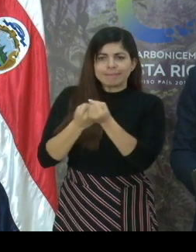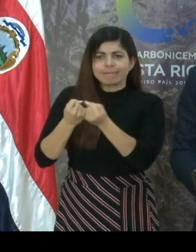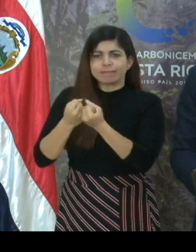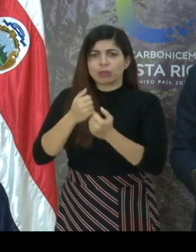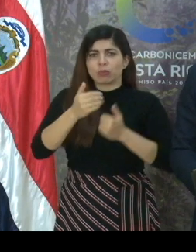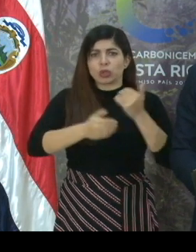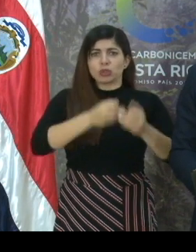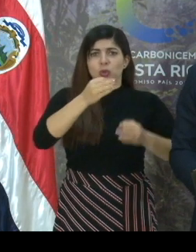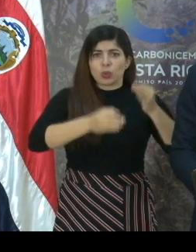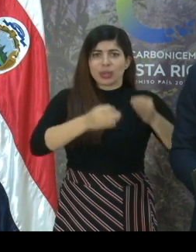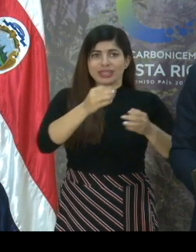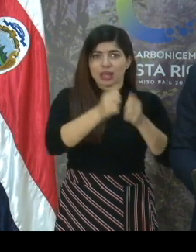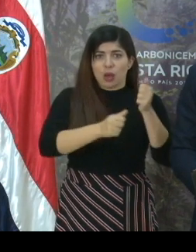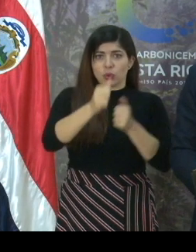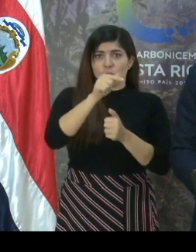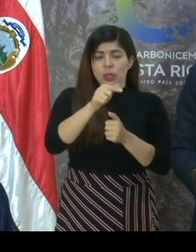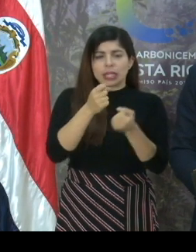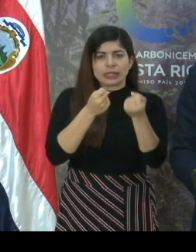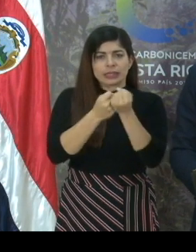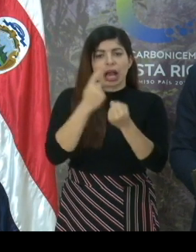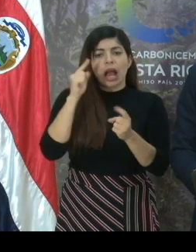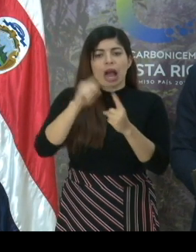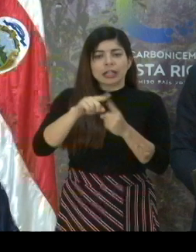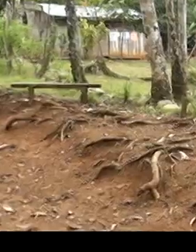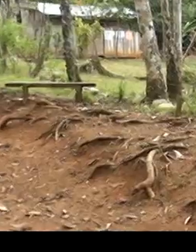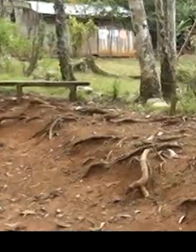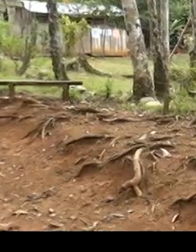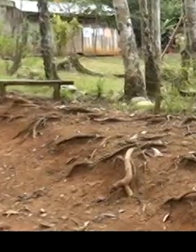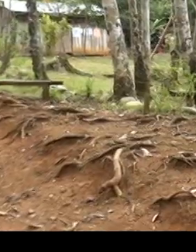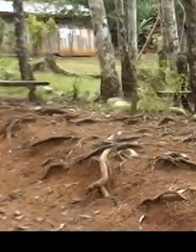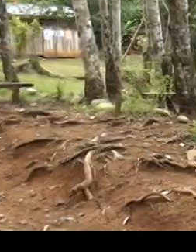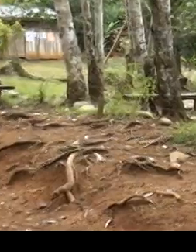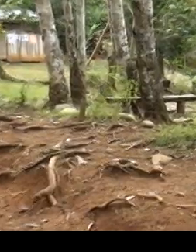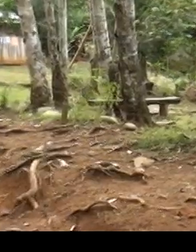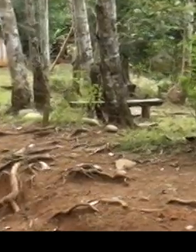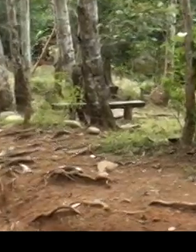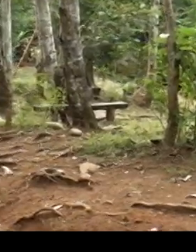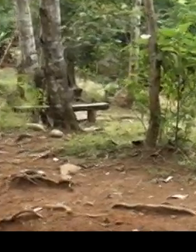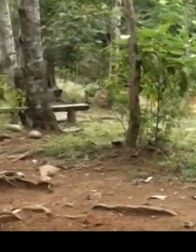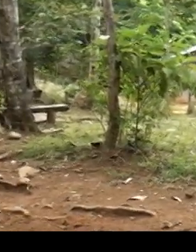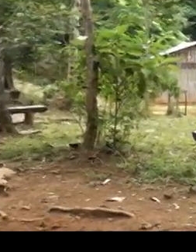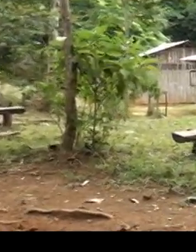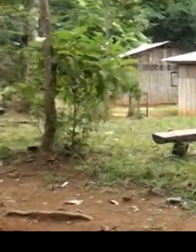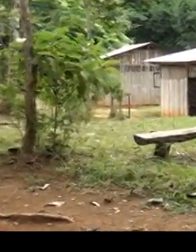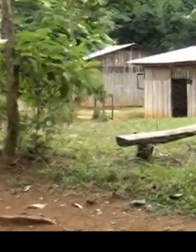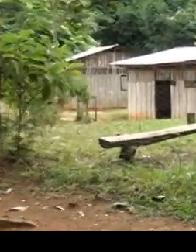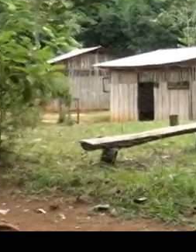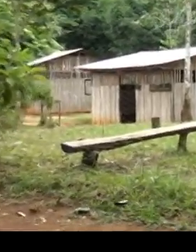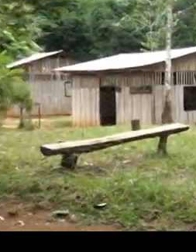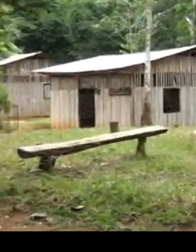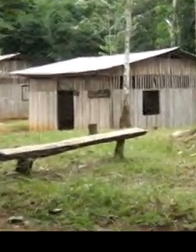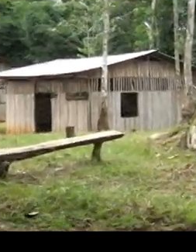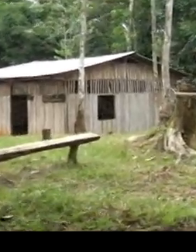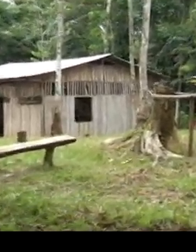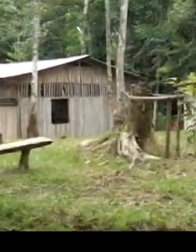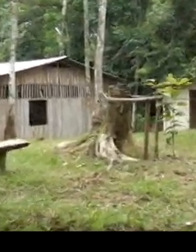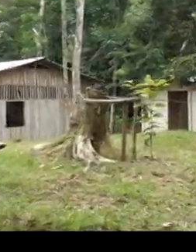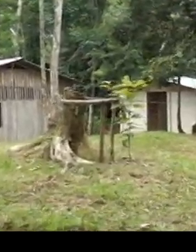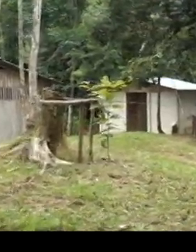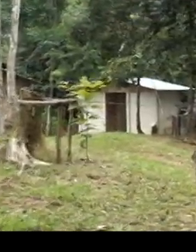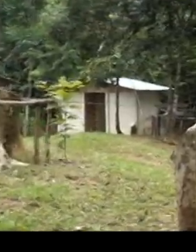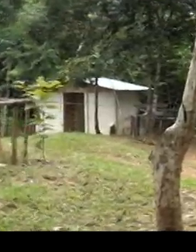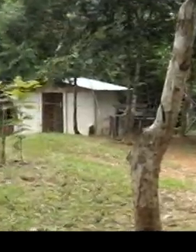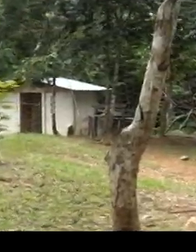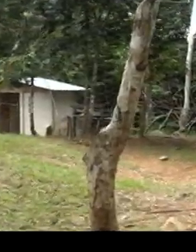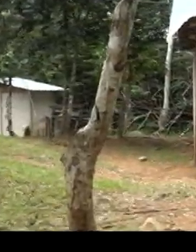judiciales para que se dé con los responsables de este hecho. Tras conocer la muerte de Rojas, varias instituciones